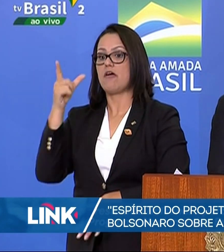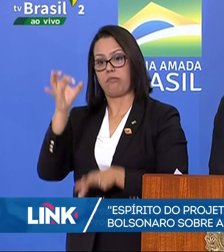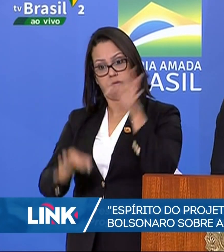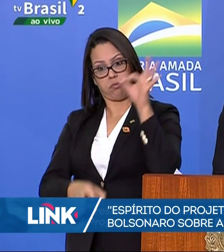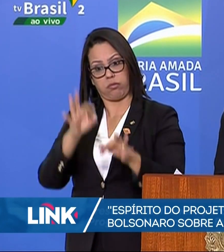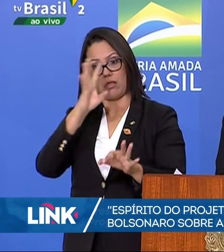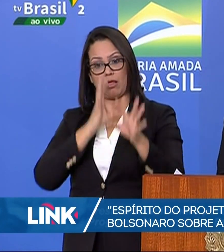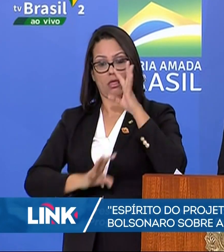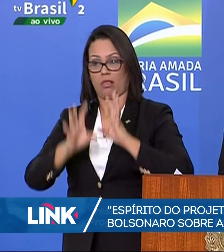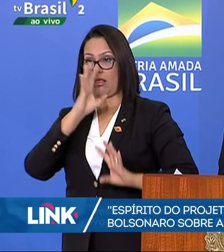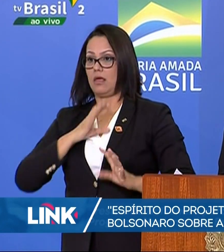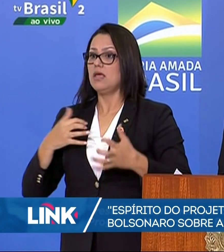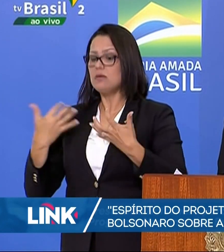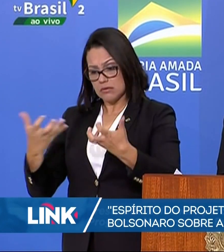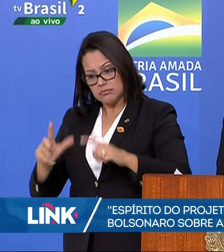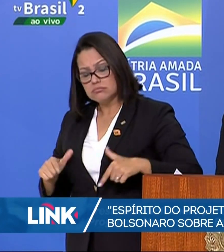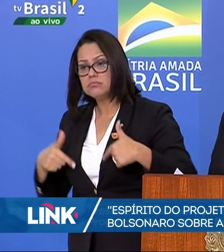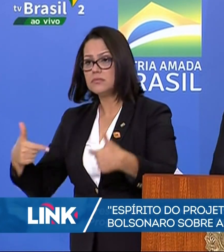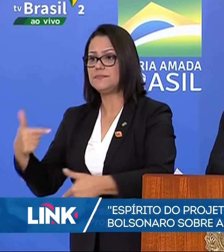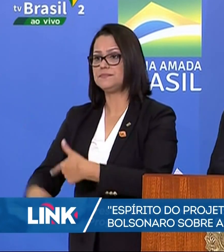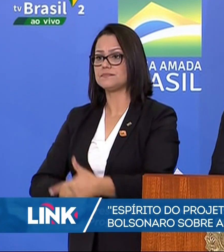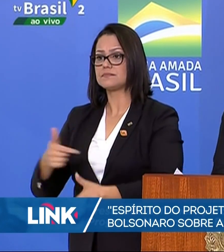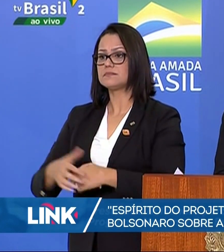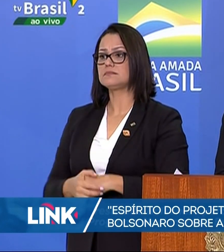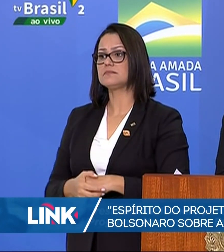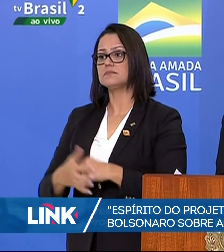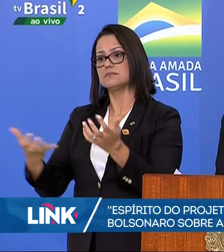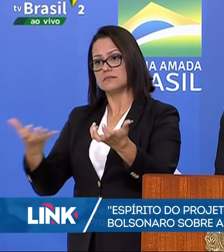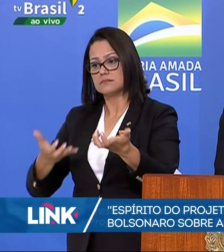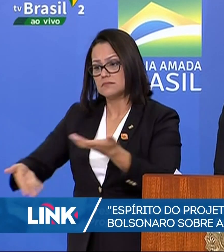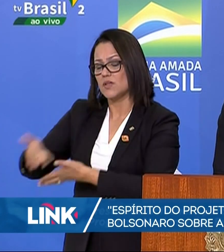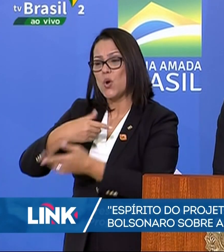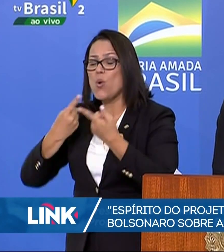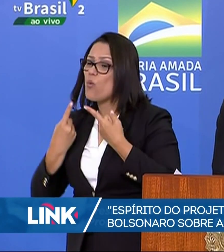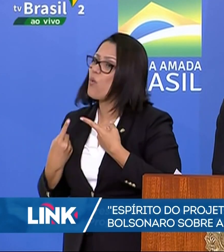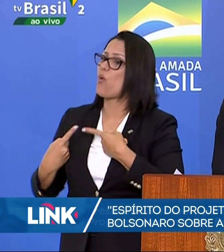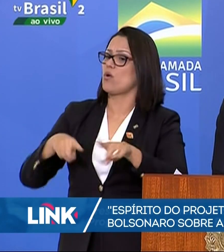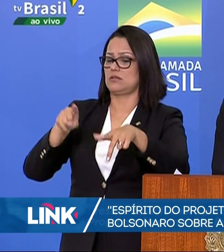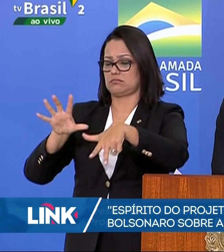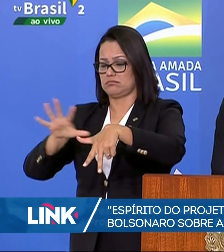Queremos que eles possam trabalhar, que possam combater a corrupção.